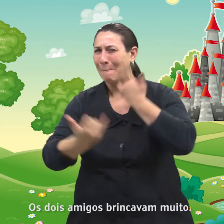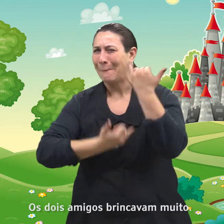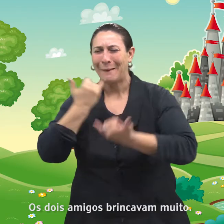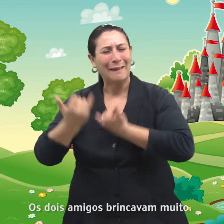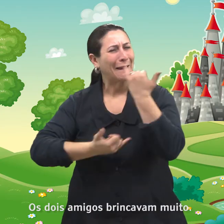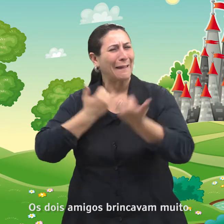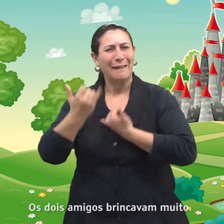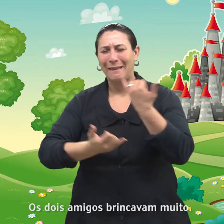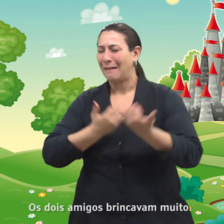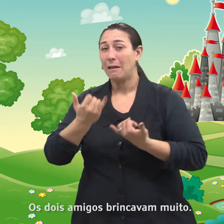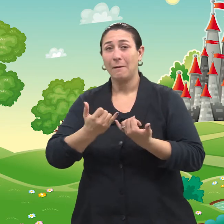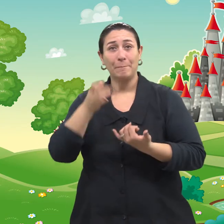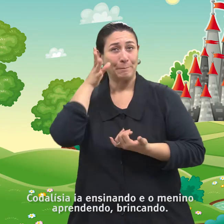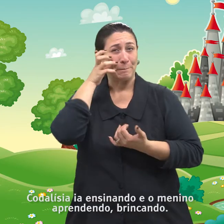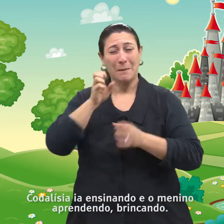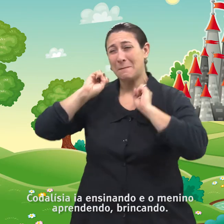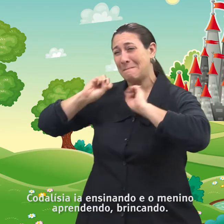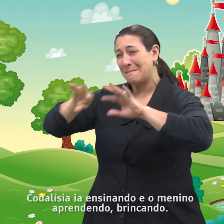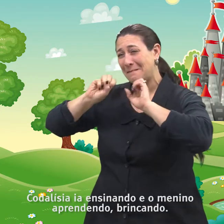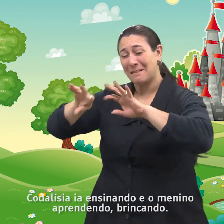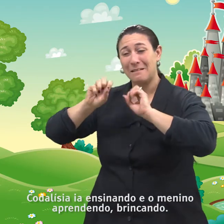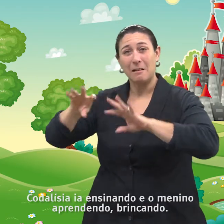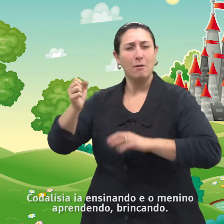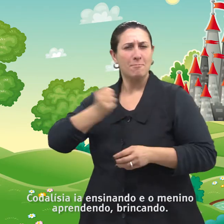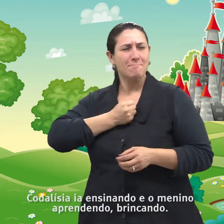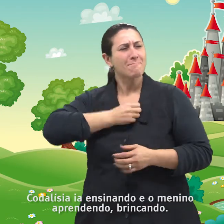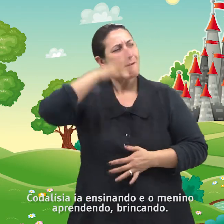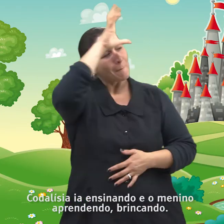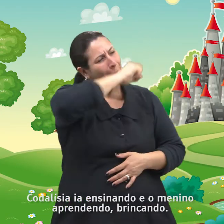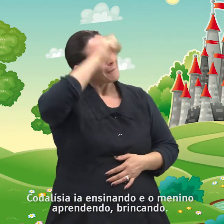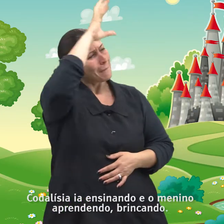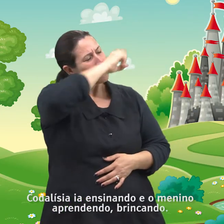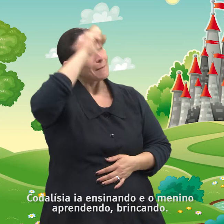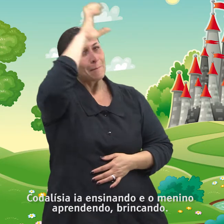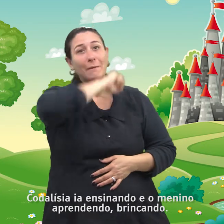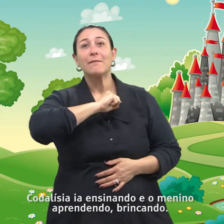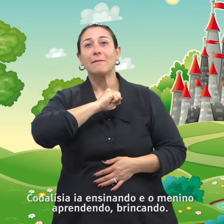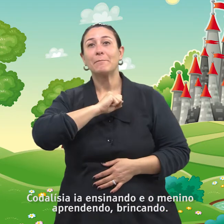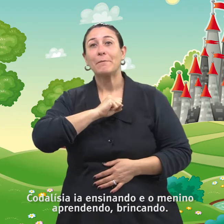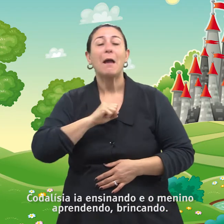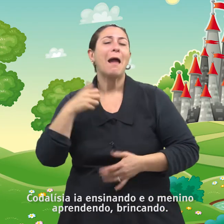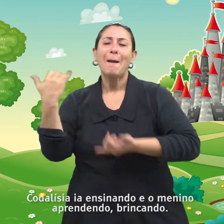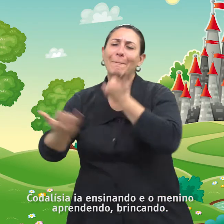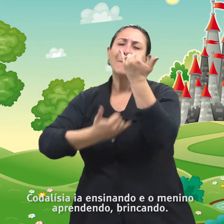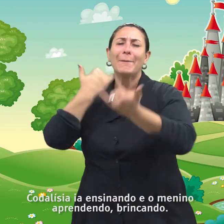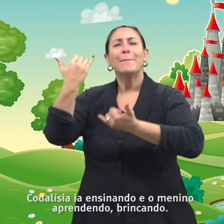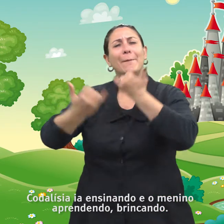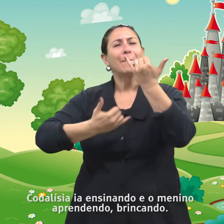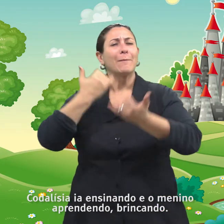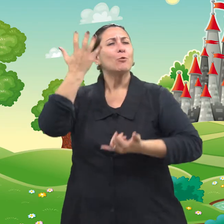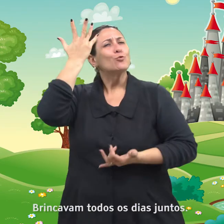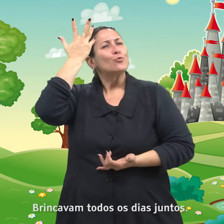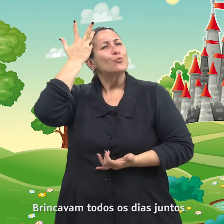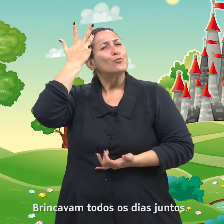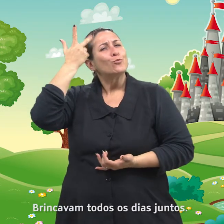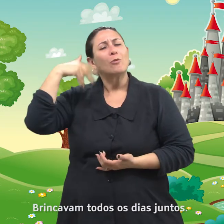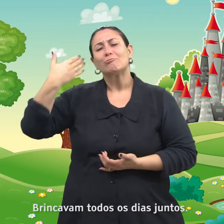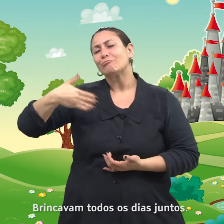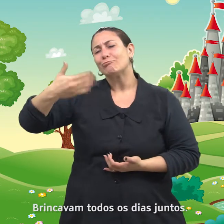brincavam muito. Codalísia ia ensinando e o menino aprendendo, brincando. Brincavam todos